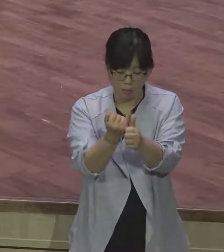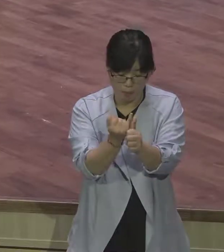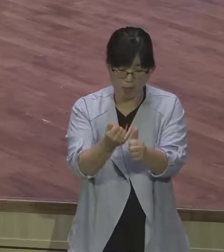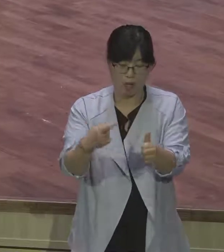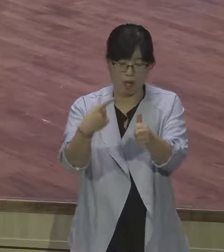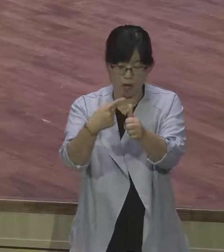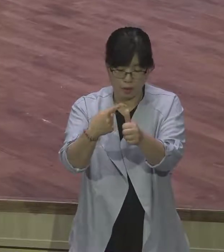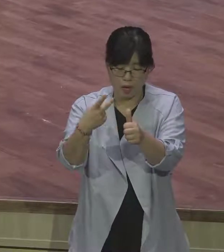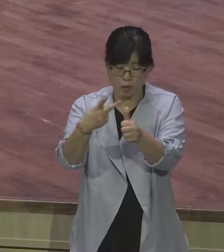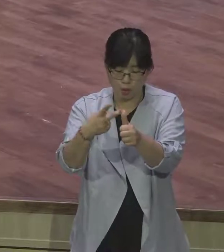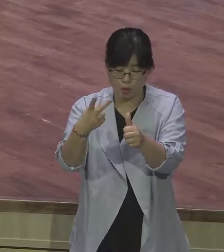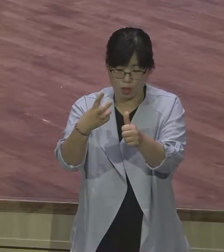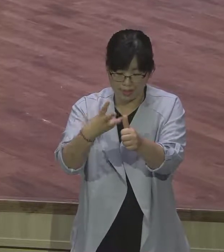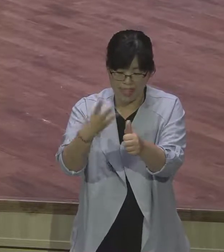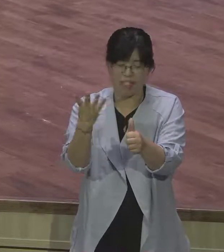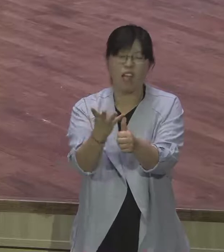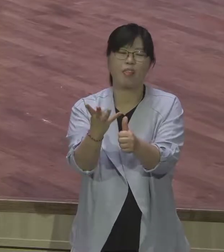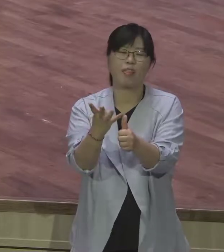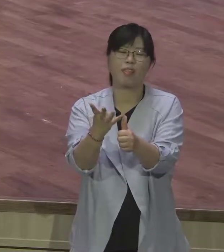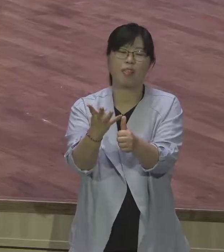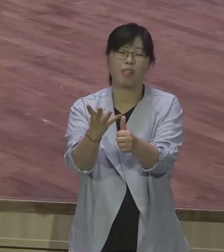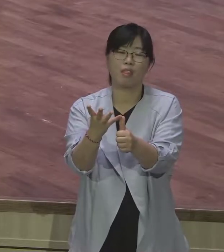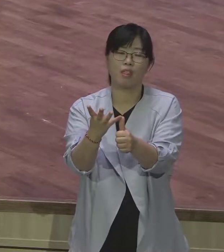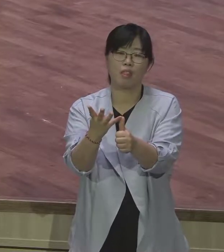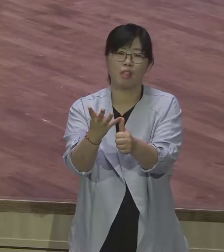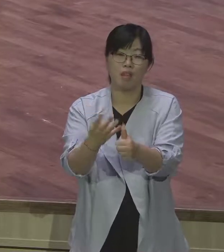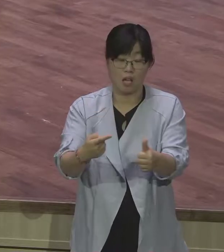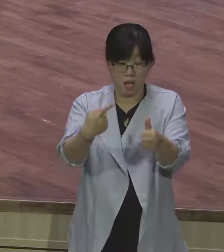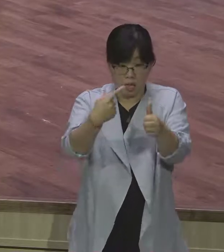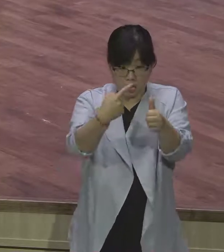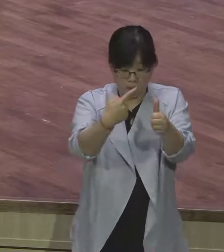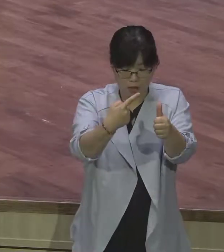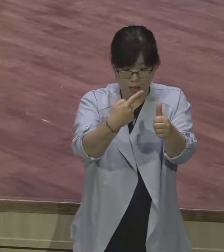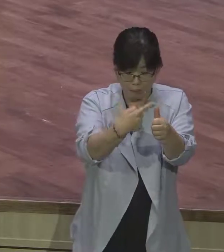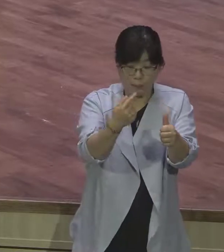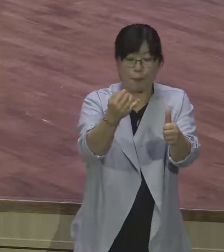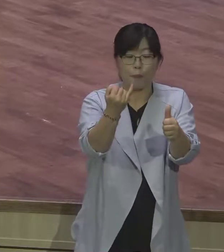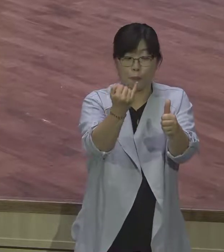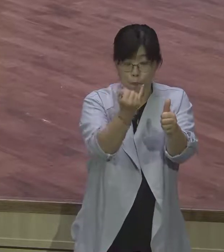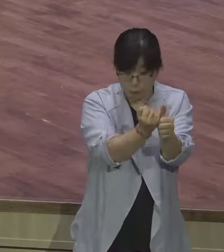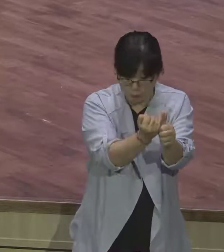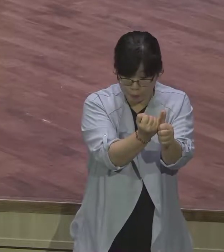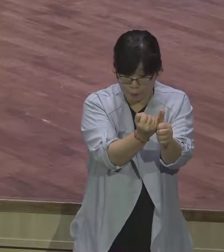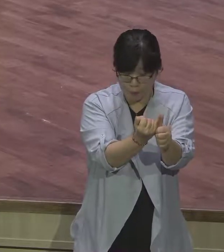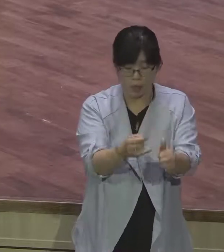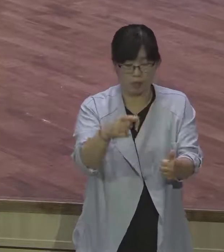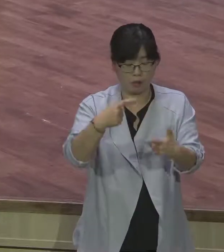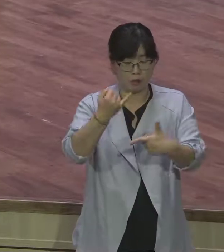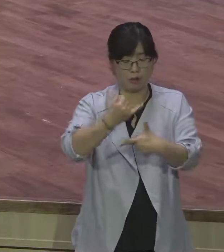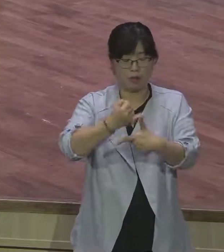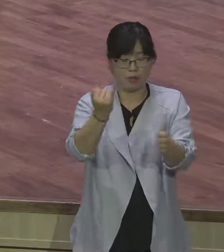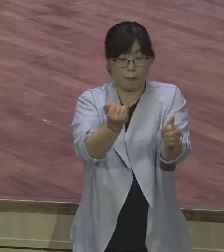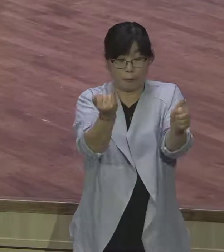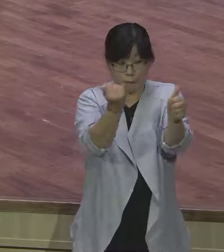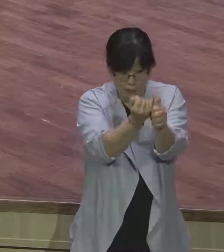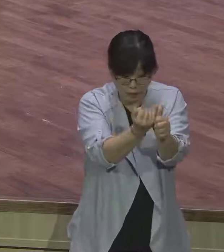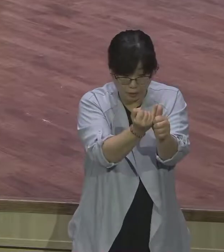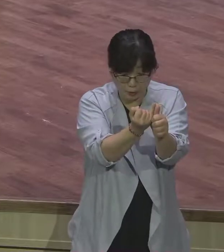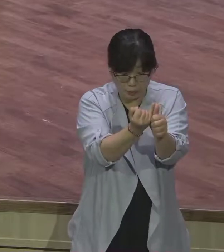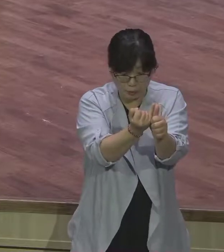집에서 아이를 펑펑 낳는데 서로 간에 배달하는 행적끼리 그냥 어떻게 됩니까 가정이